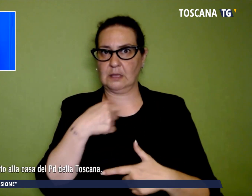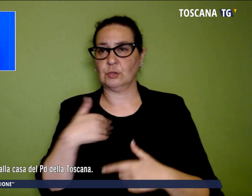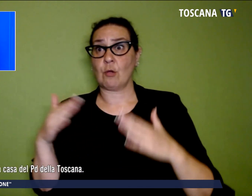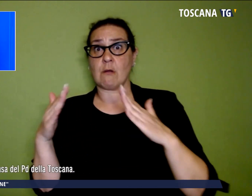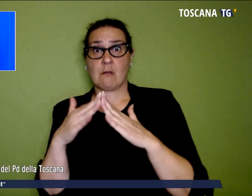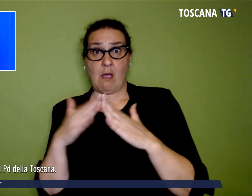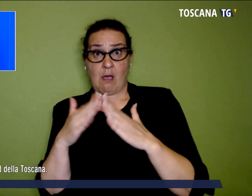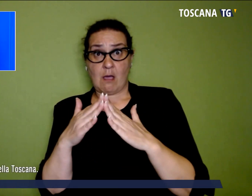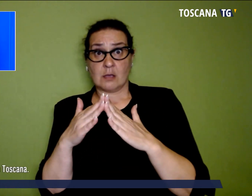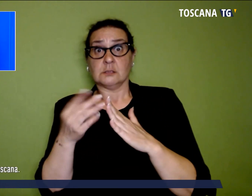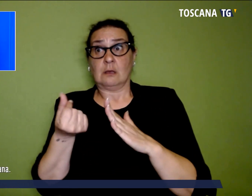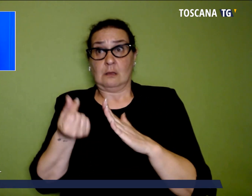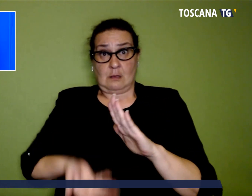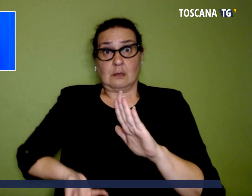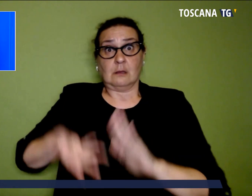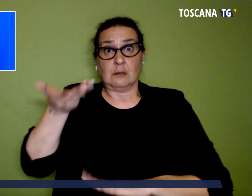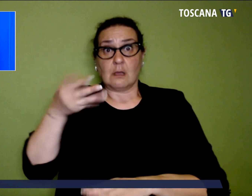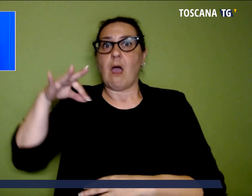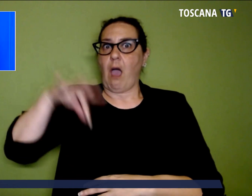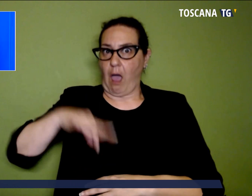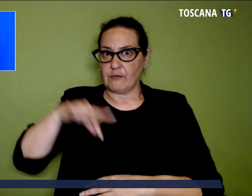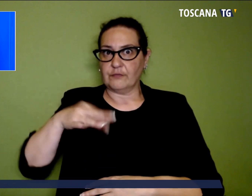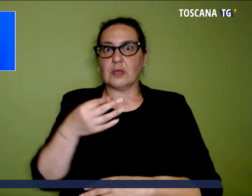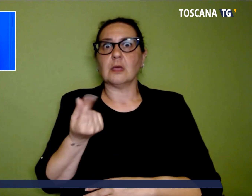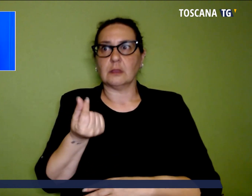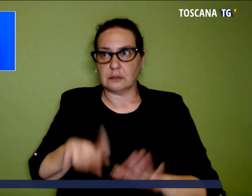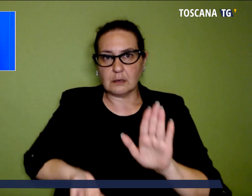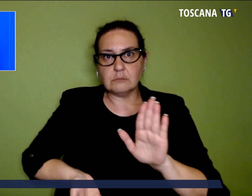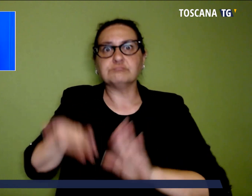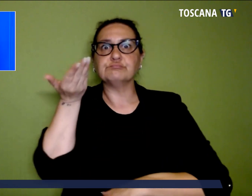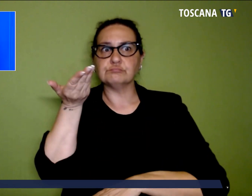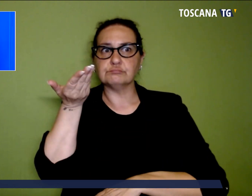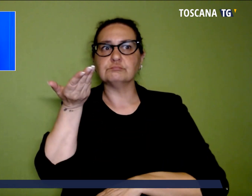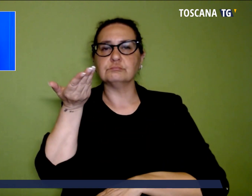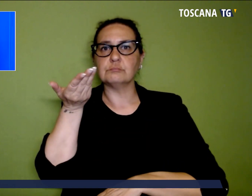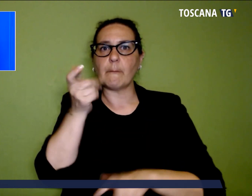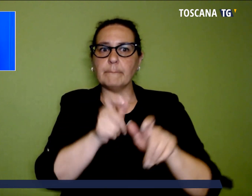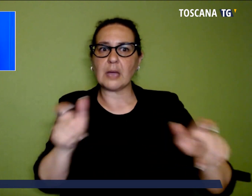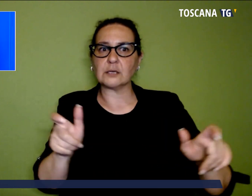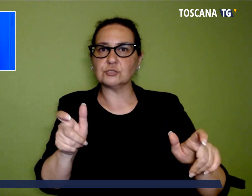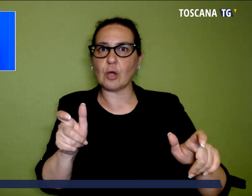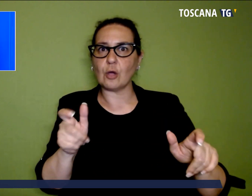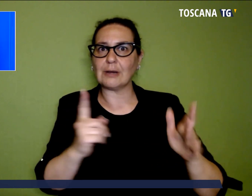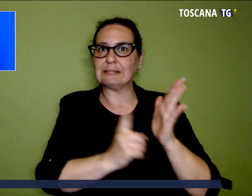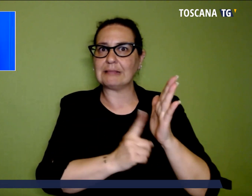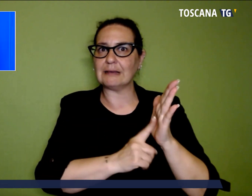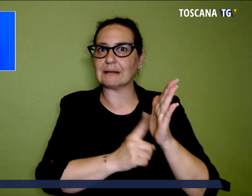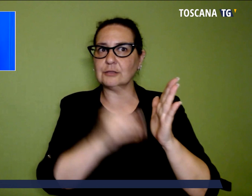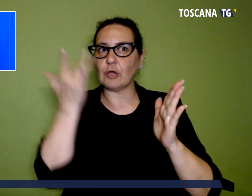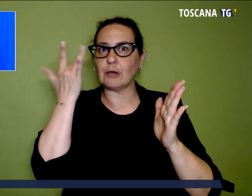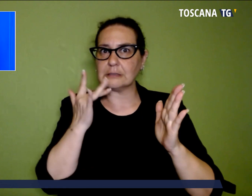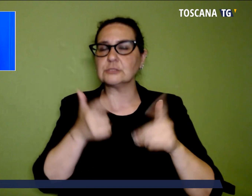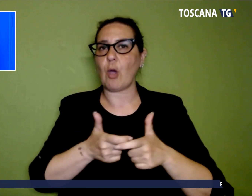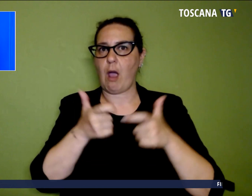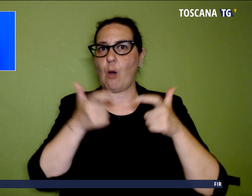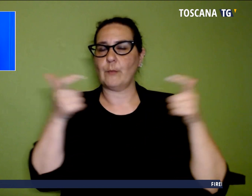degli affitti sono sempre più coloro per i quali questo diritto è a rischio. Lo ha detto